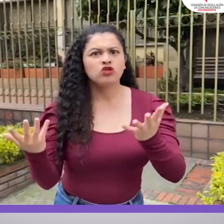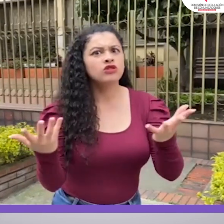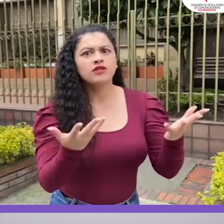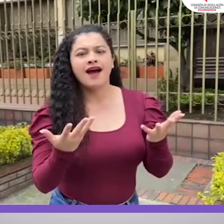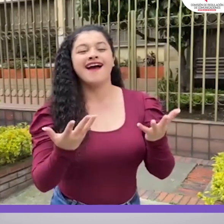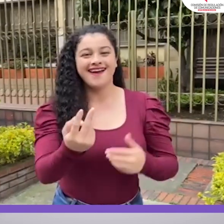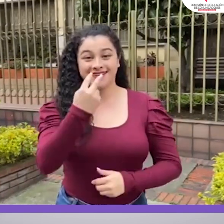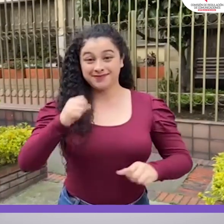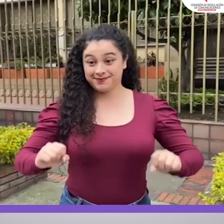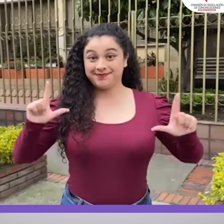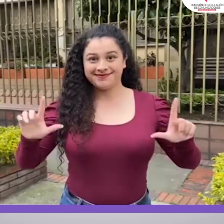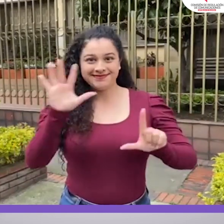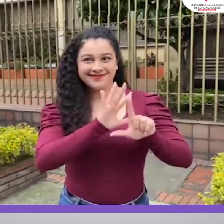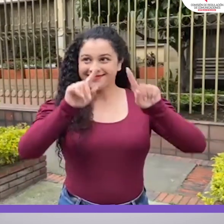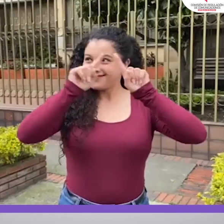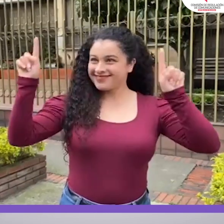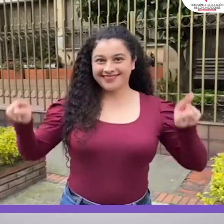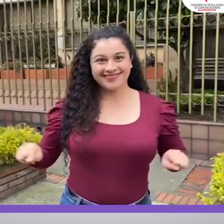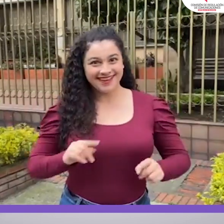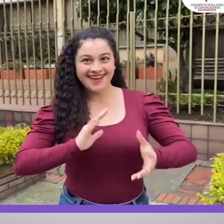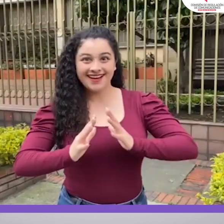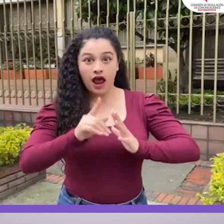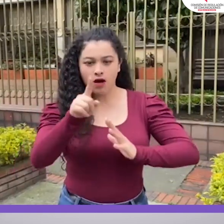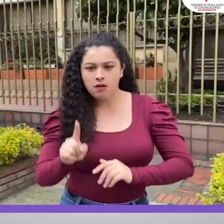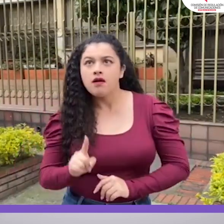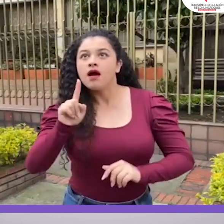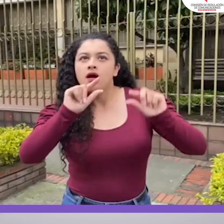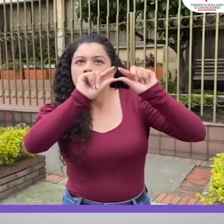Esta encuesta la puedes encontrar en el link de esta publicación.